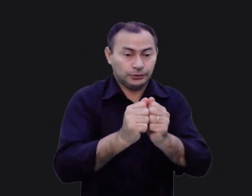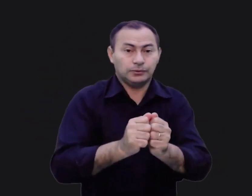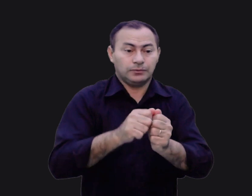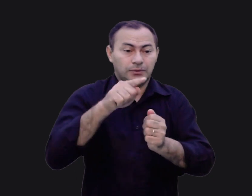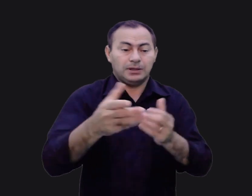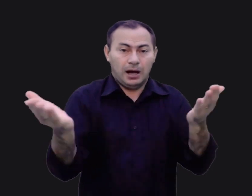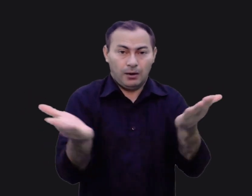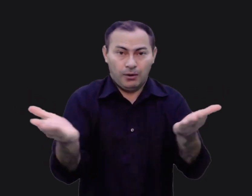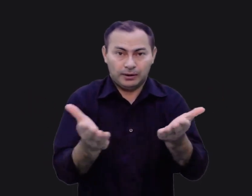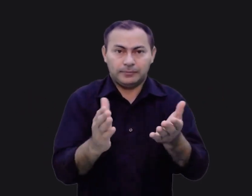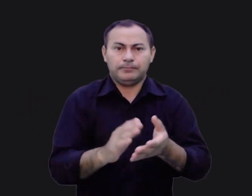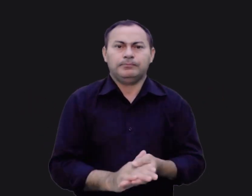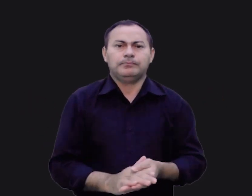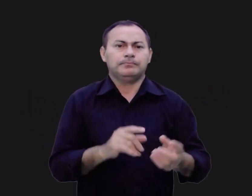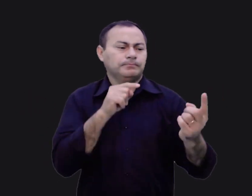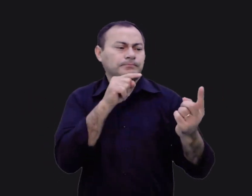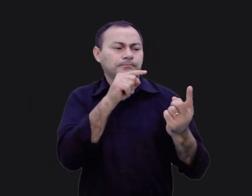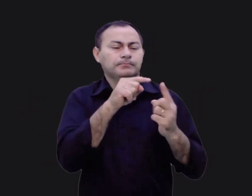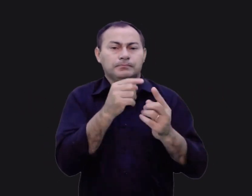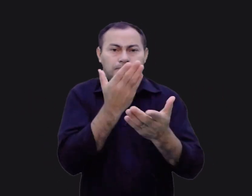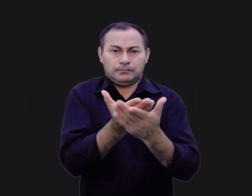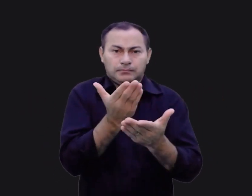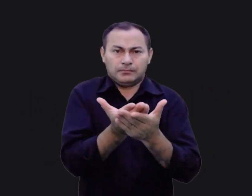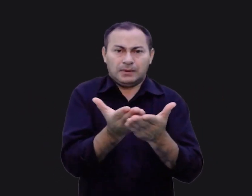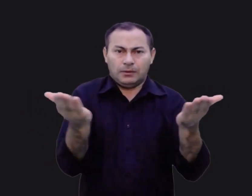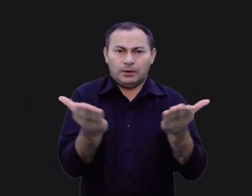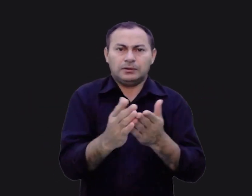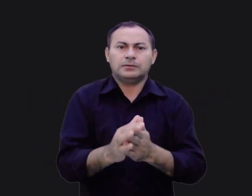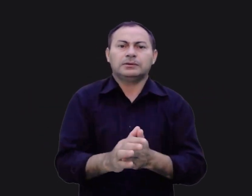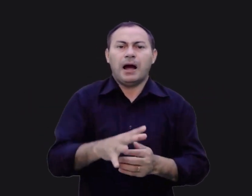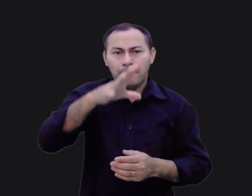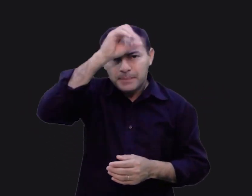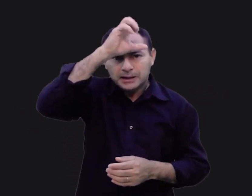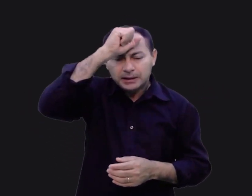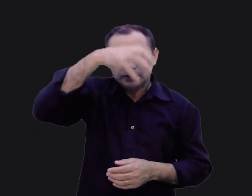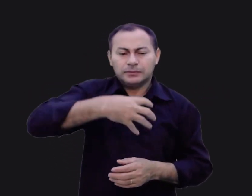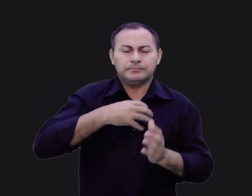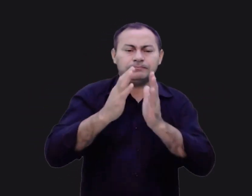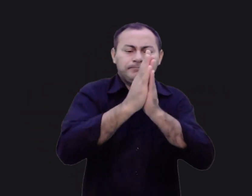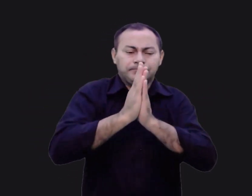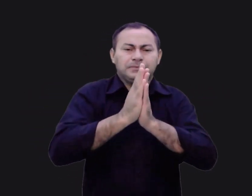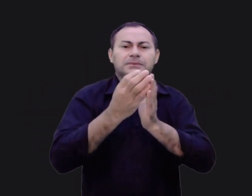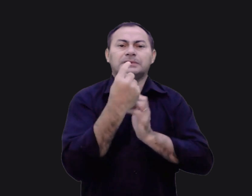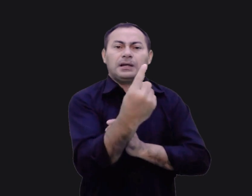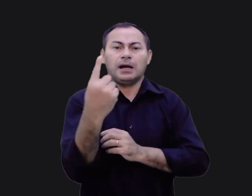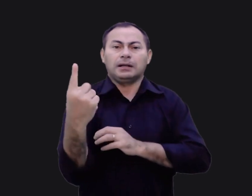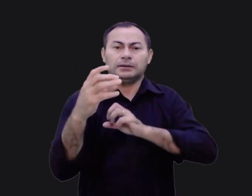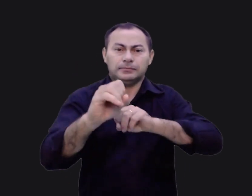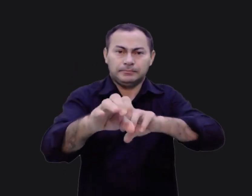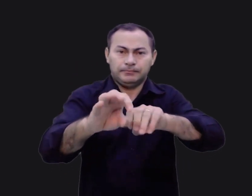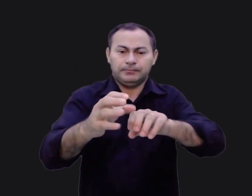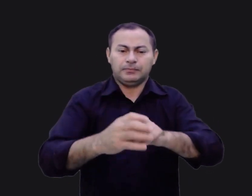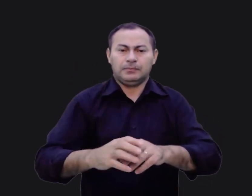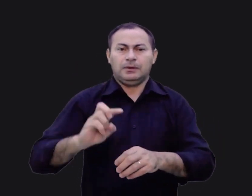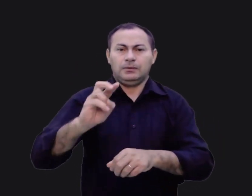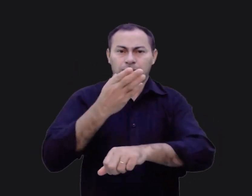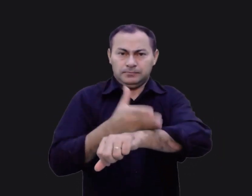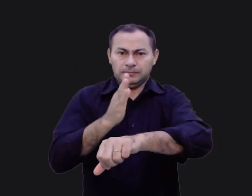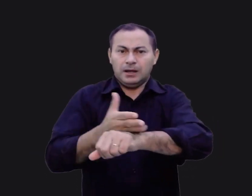vocês agora. O objetivo do nosso estudo é tirar uma aplicação devocional de cada lição. Nesse caso, aplicação é